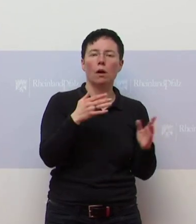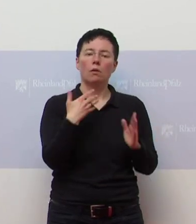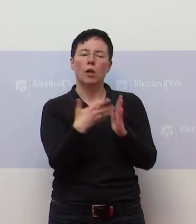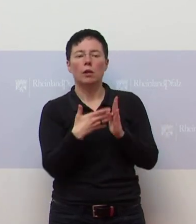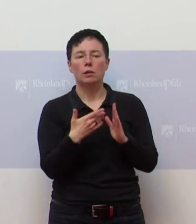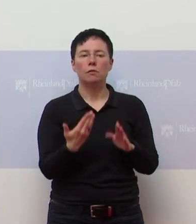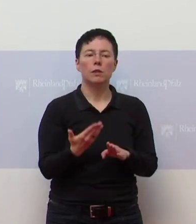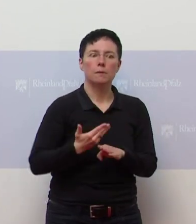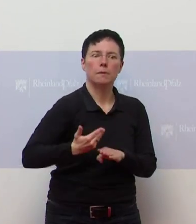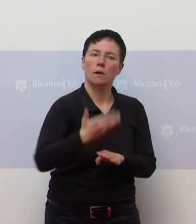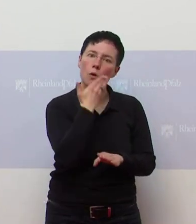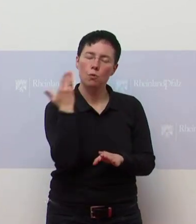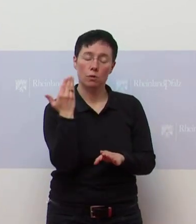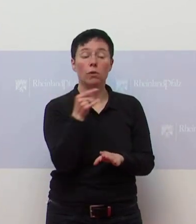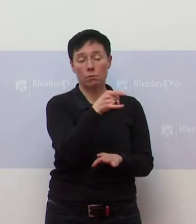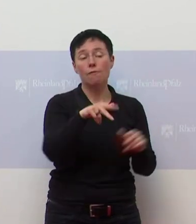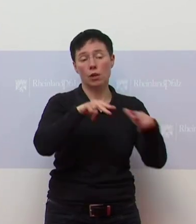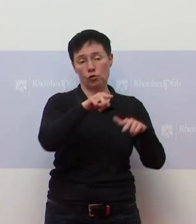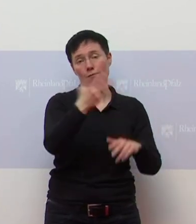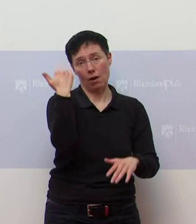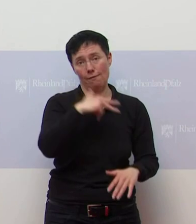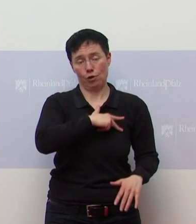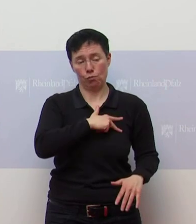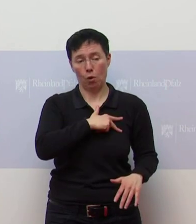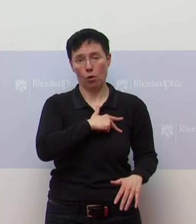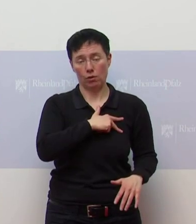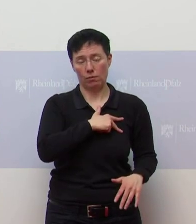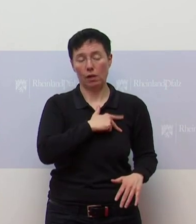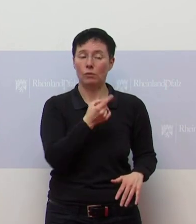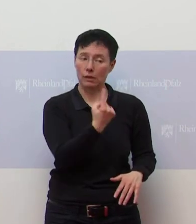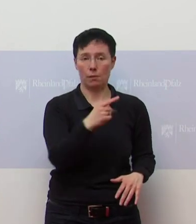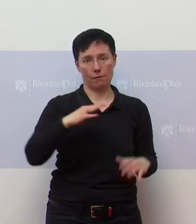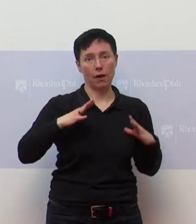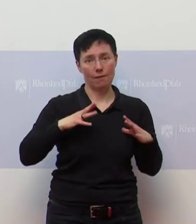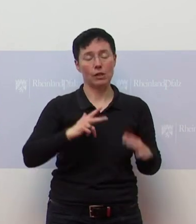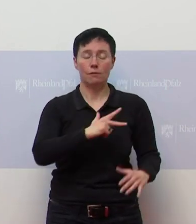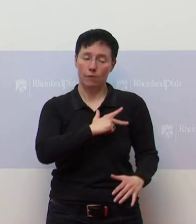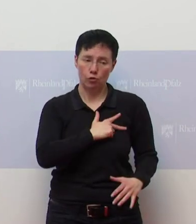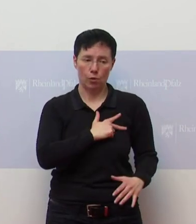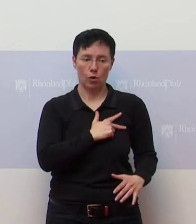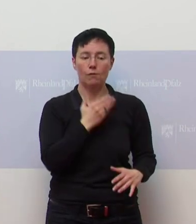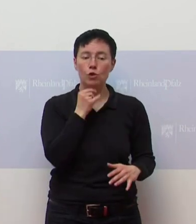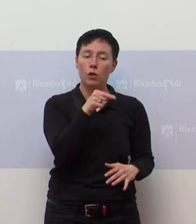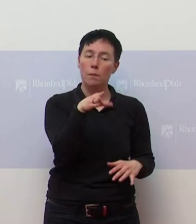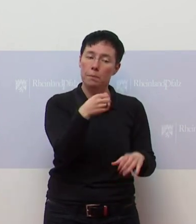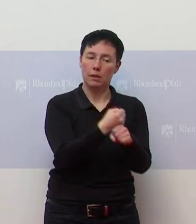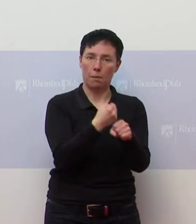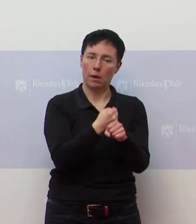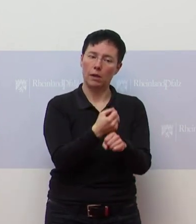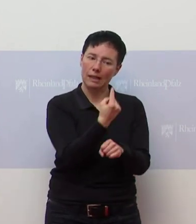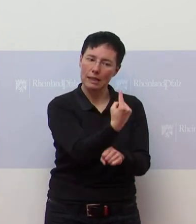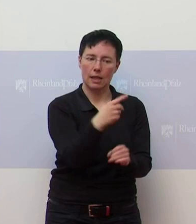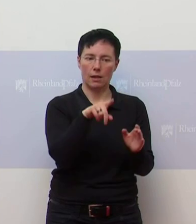versprochen, dass sie durch Selbstverpflichtung versprochen, dass sie dafür sorgt, dass das Testen der Beschäftigten möglich gemacht wird.